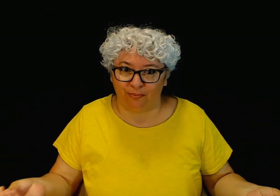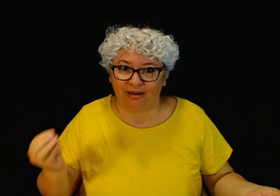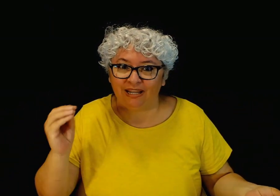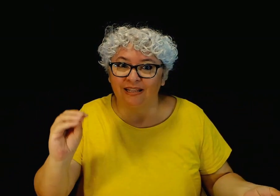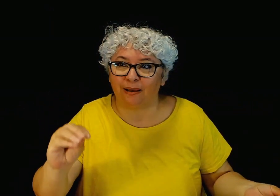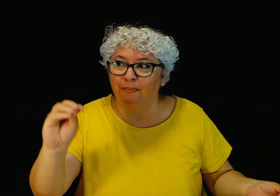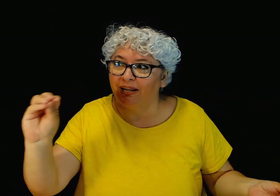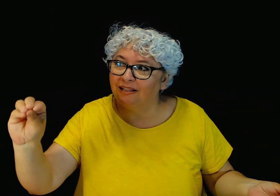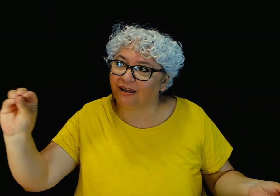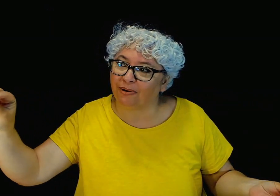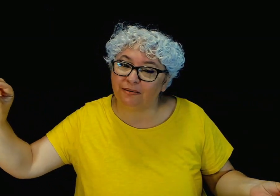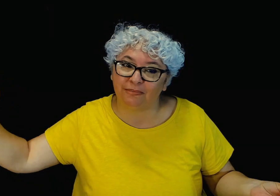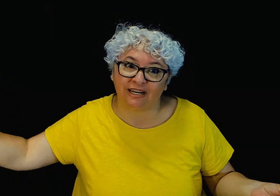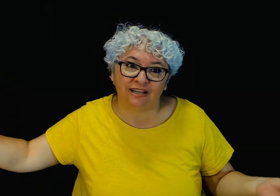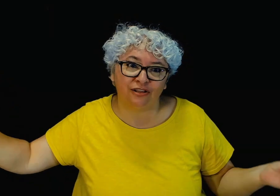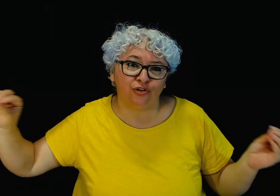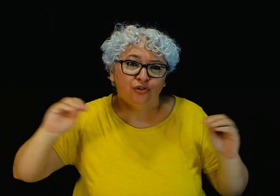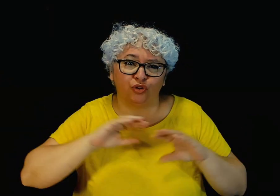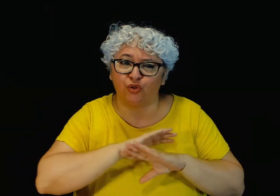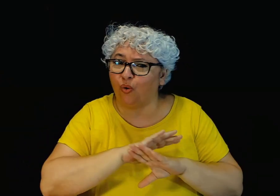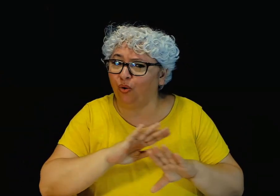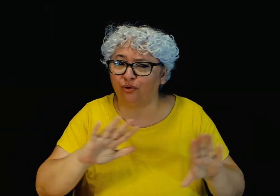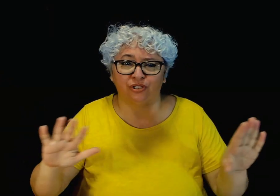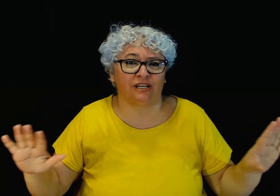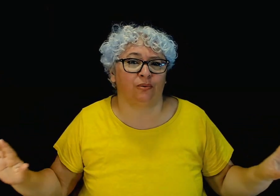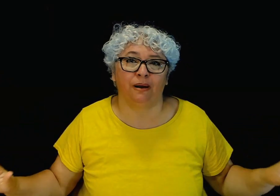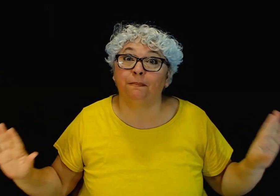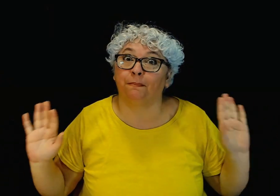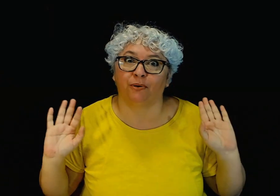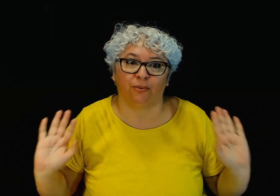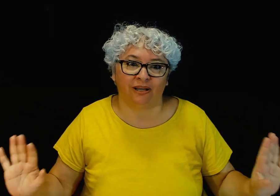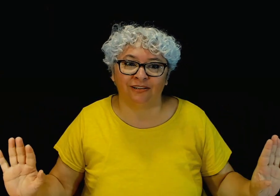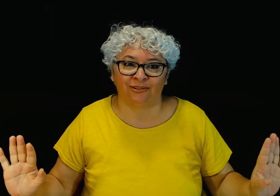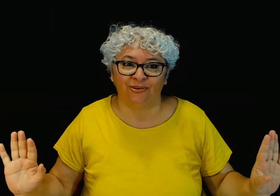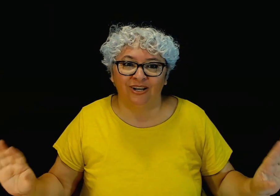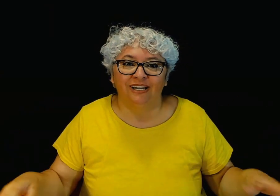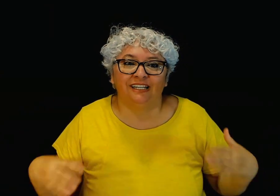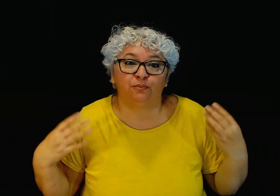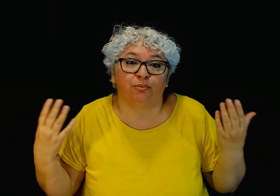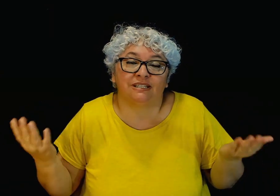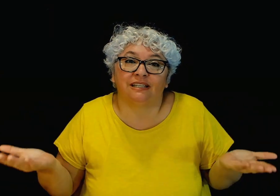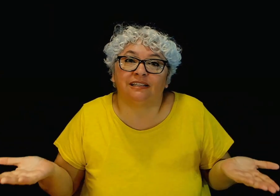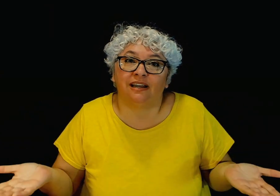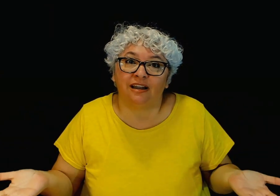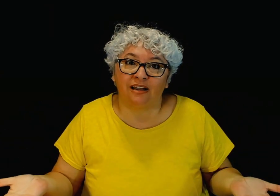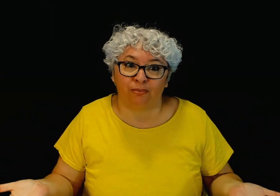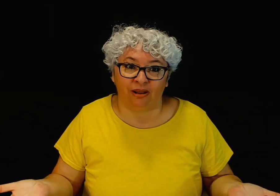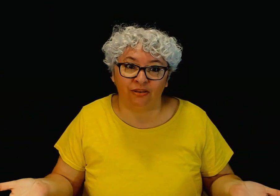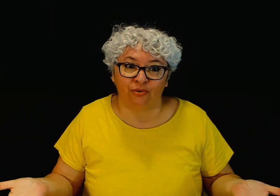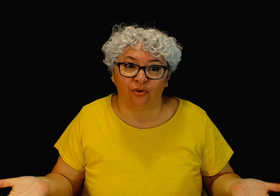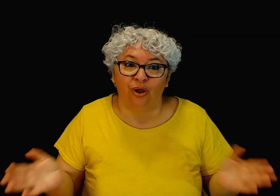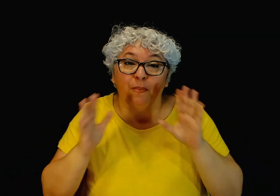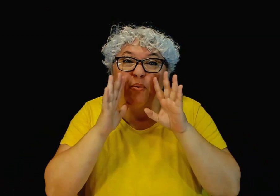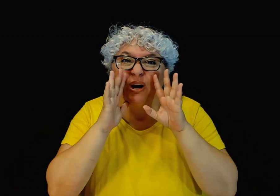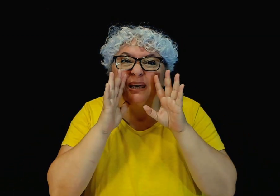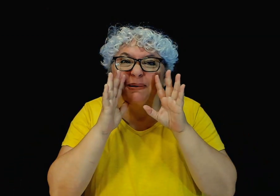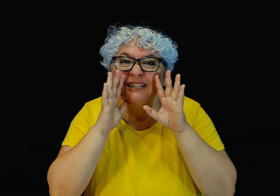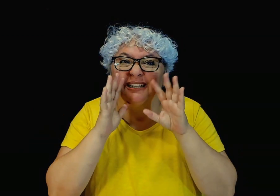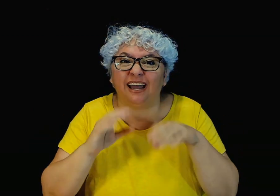prenda a prenda van mirando todo se lo van probando después entrarán al baño puede pasar